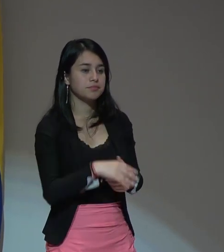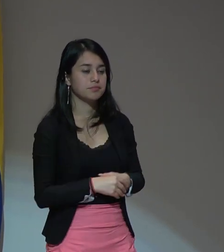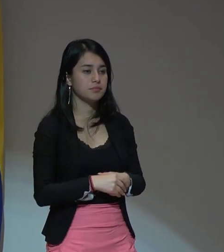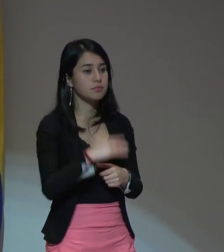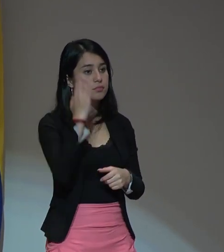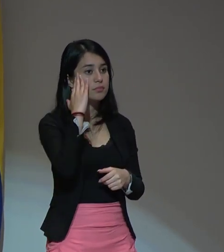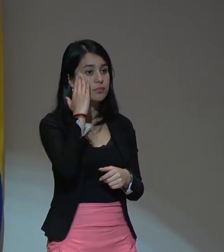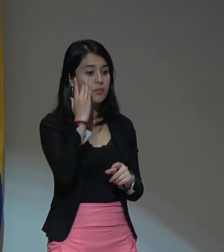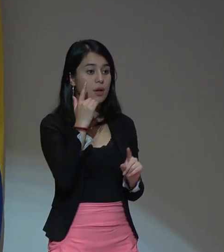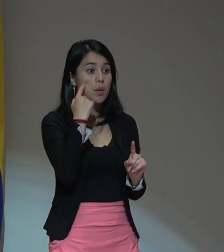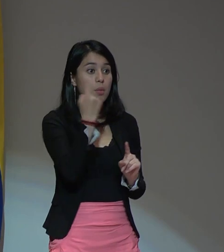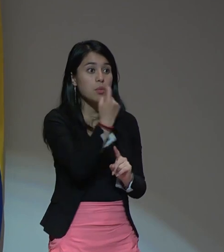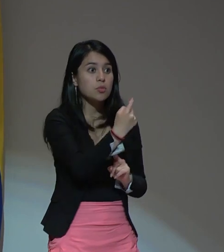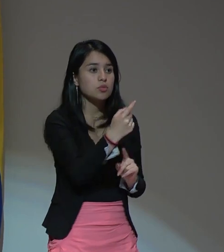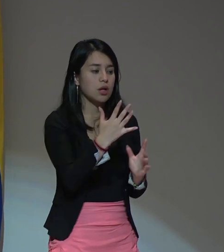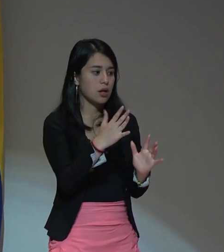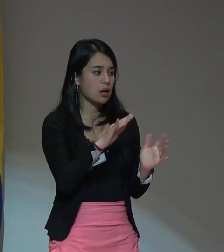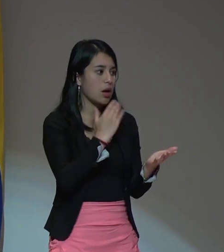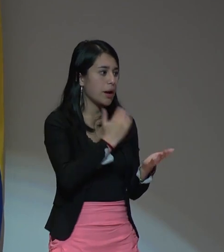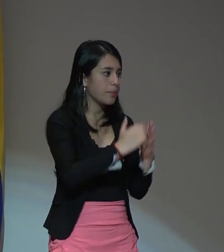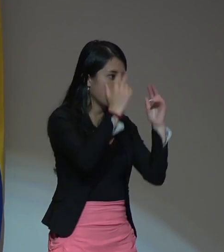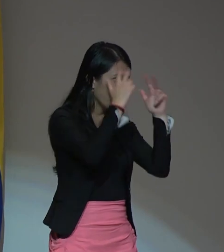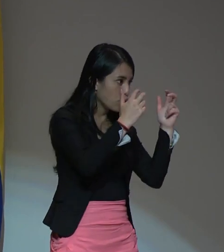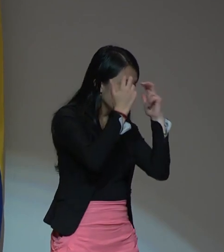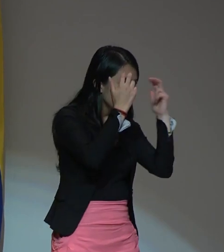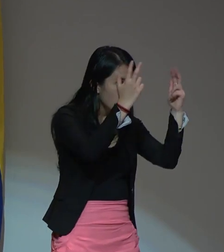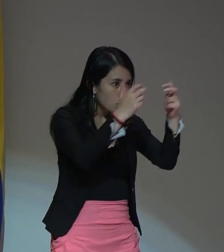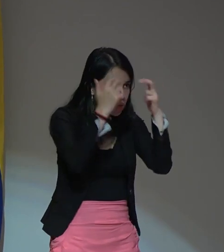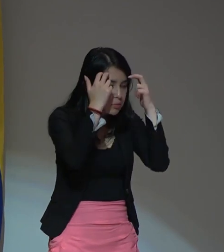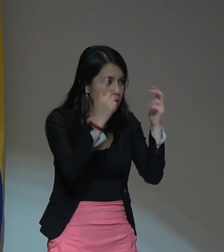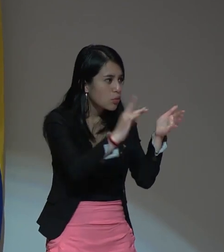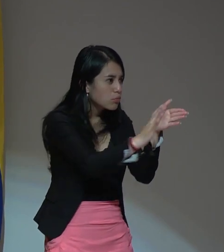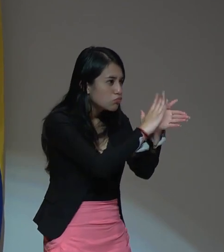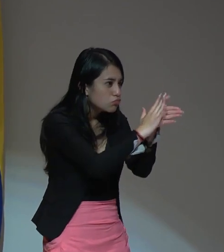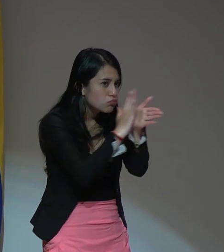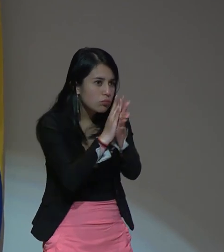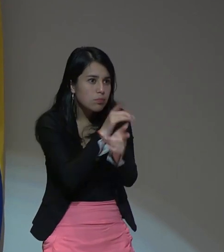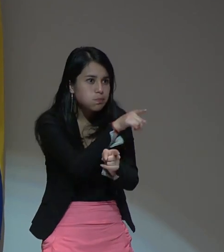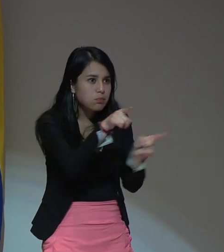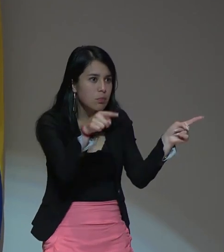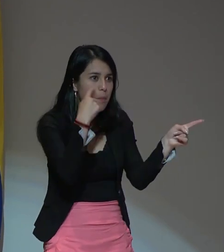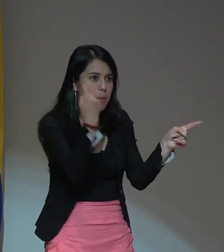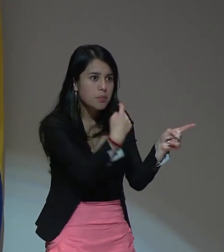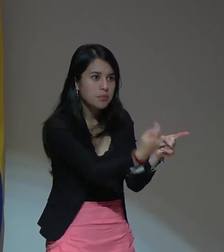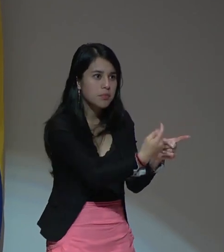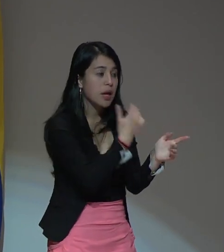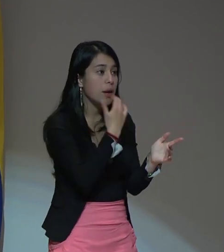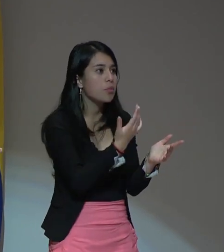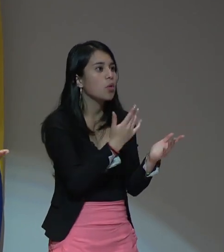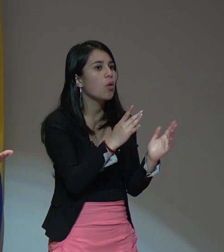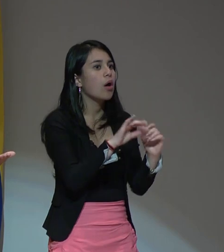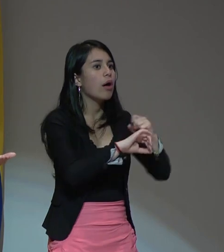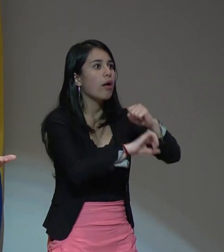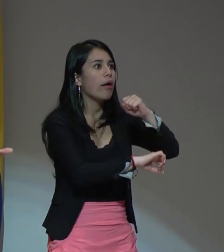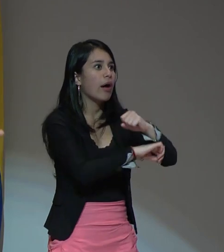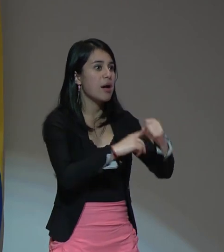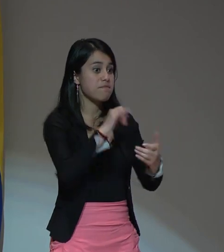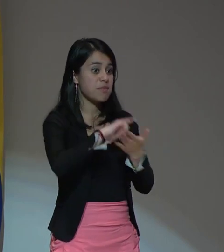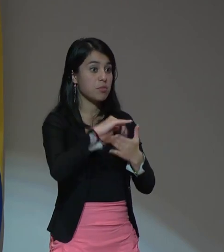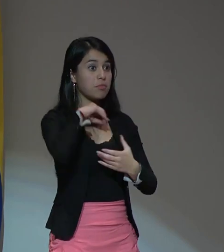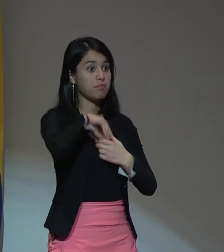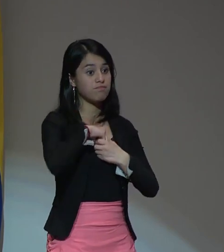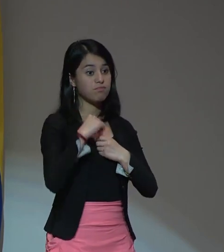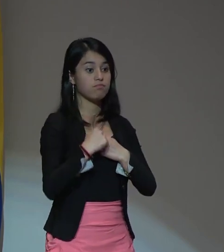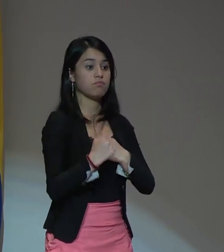La búsqueda de nuevas fuentes de conocimiento que no se basan en el aerocentrismo y